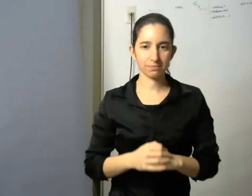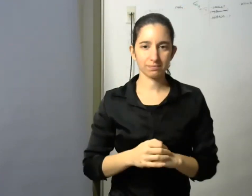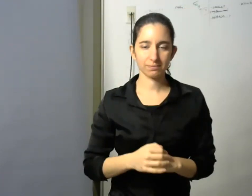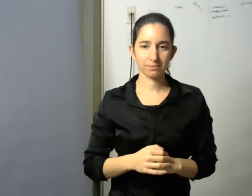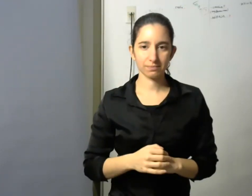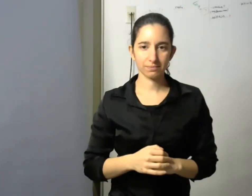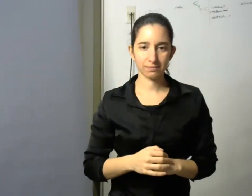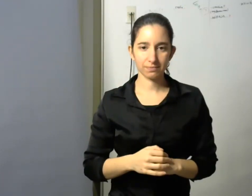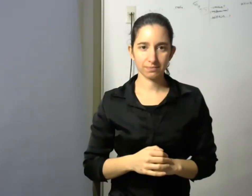Muchas gracias